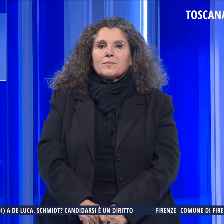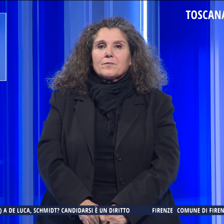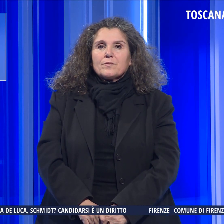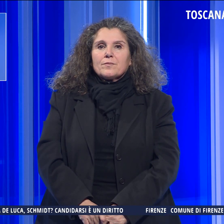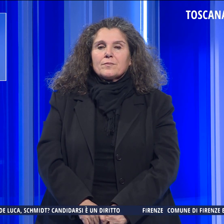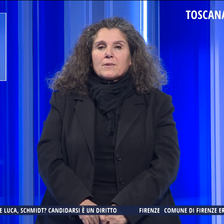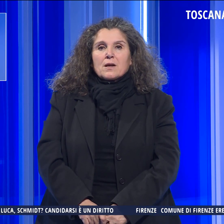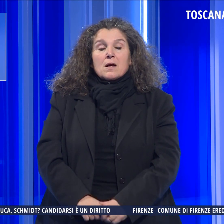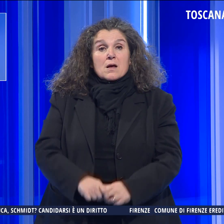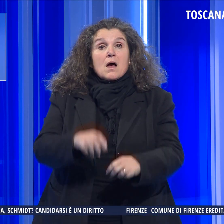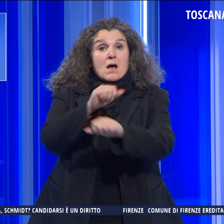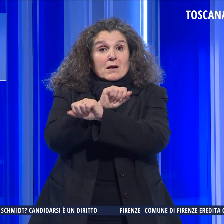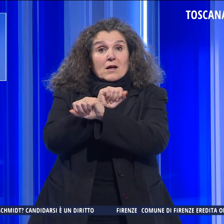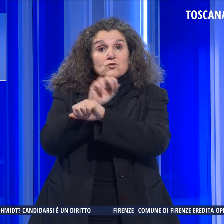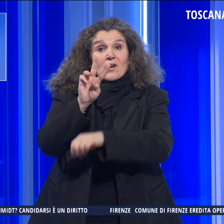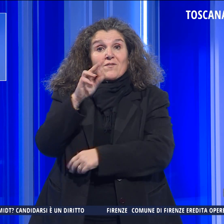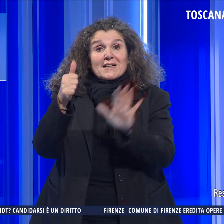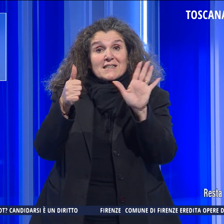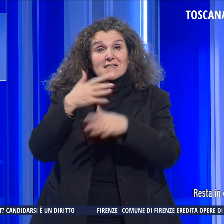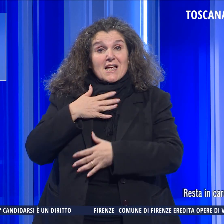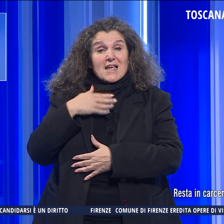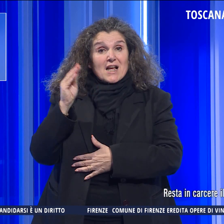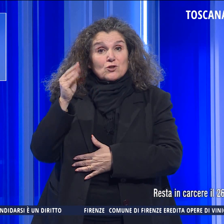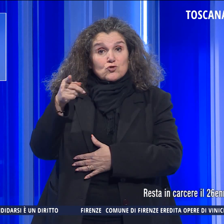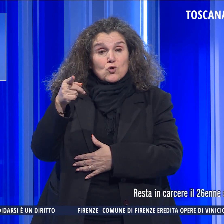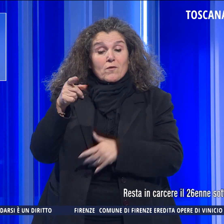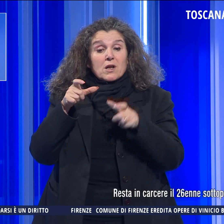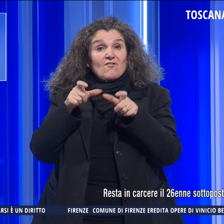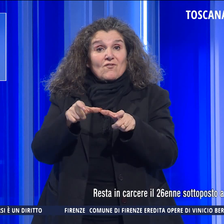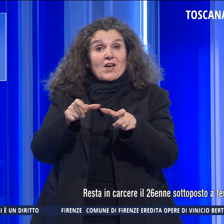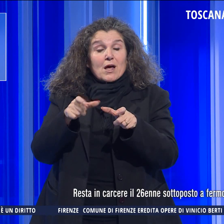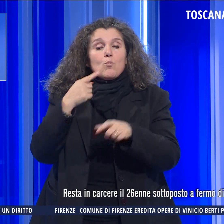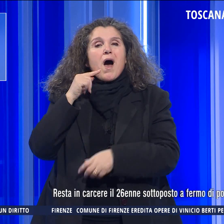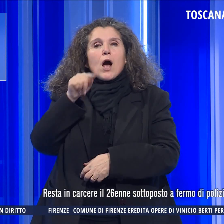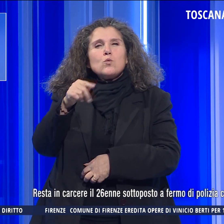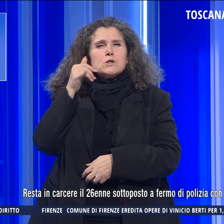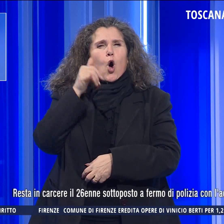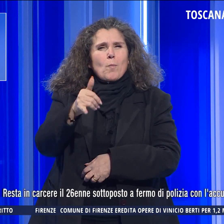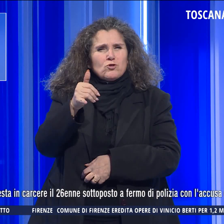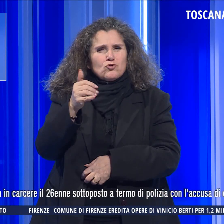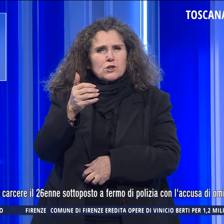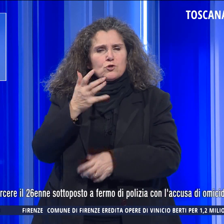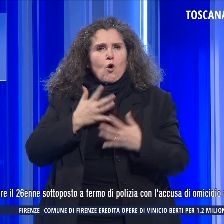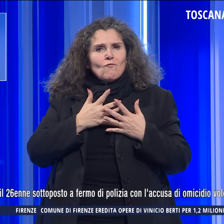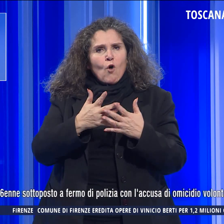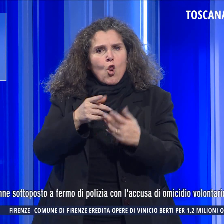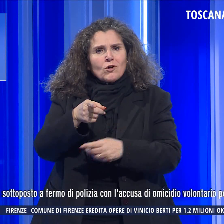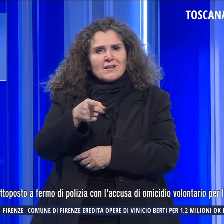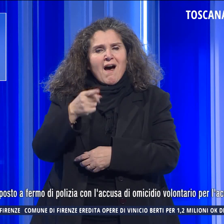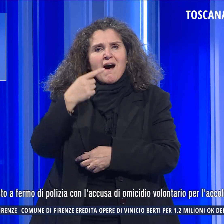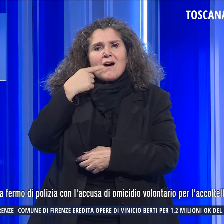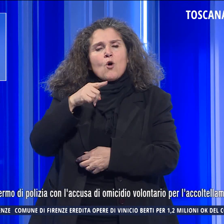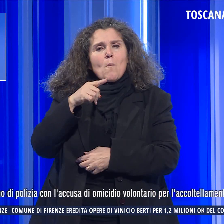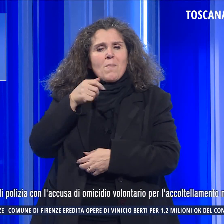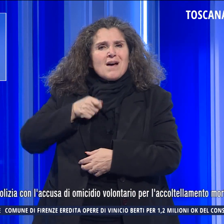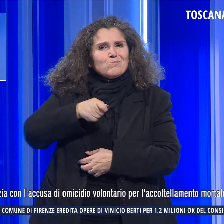Resta in carcere il 26enne sottoposto a fermo con l'accusa di omicidio volontario per l'accoltellamento